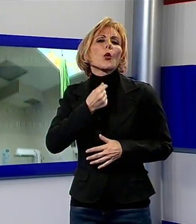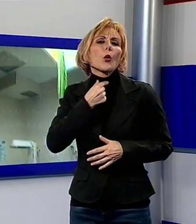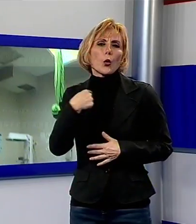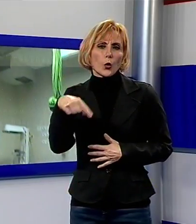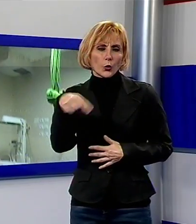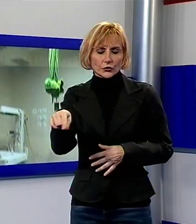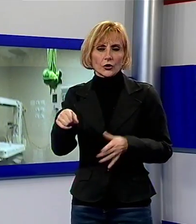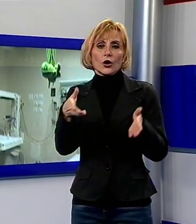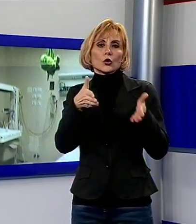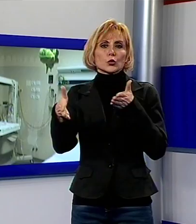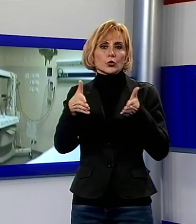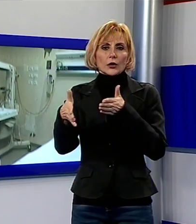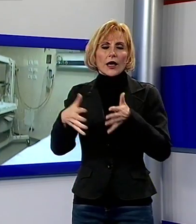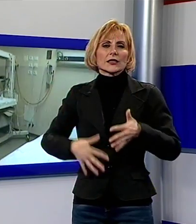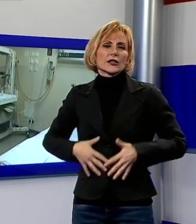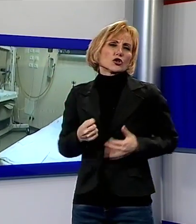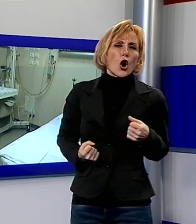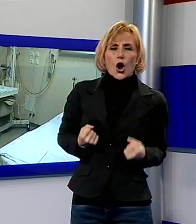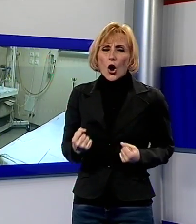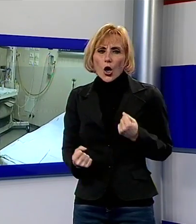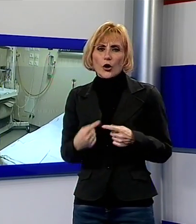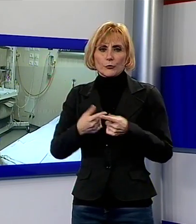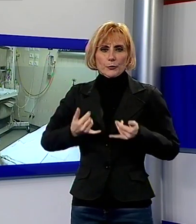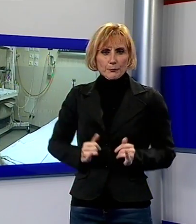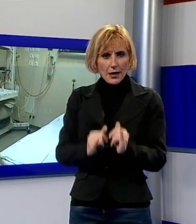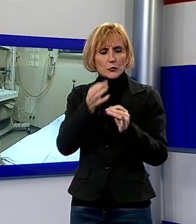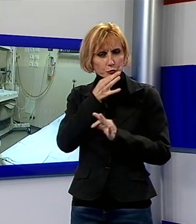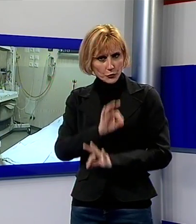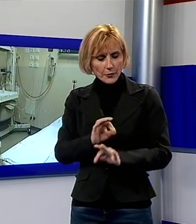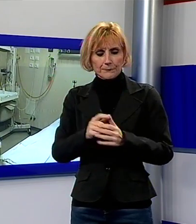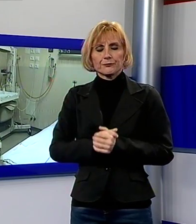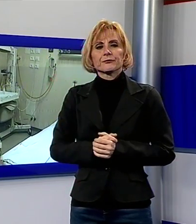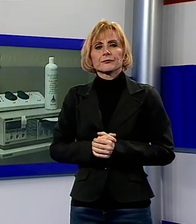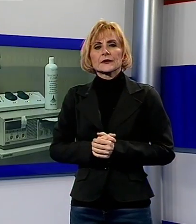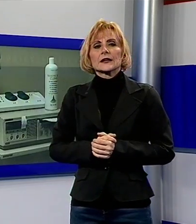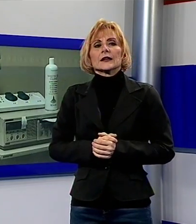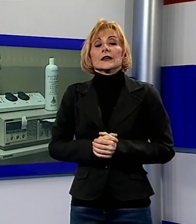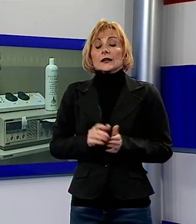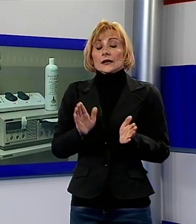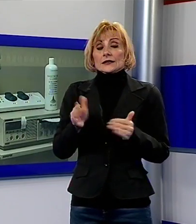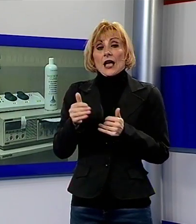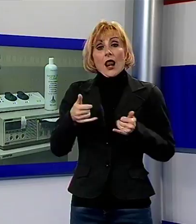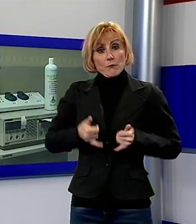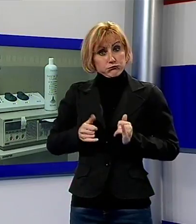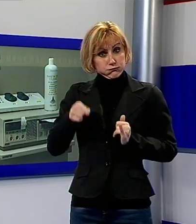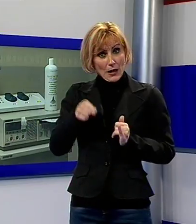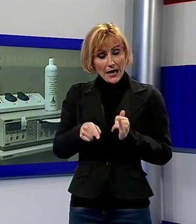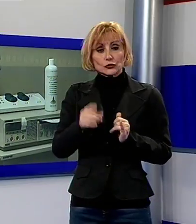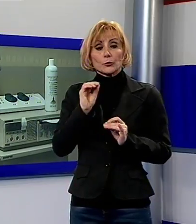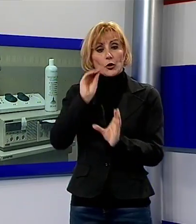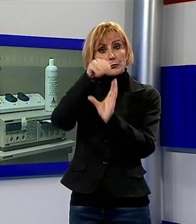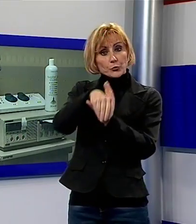del travaglio e anche dopo. Nei giorni scorsi è stato installato nelle sale parto del San Luca e anche nella sala